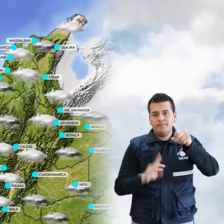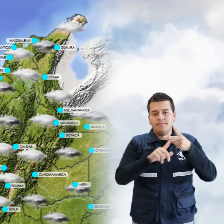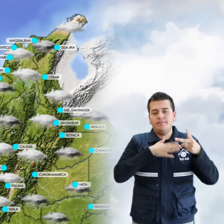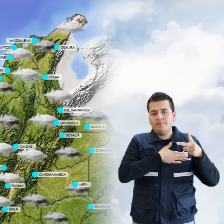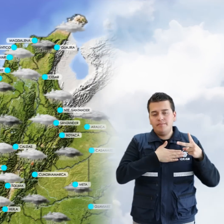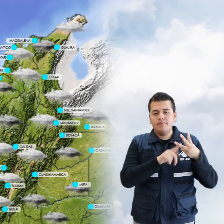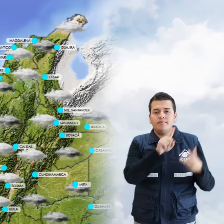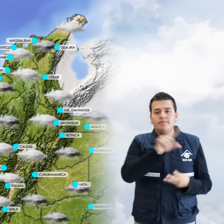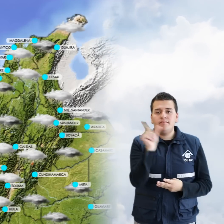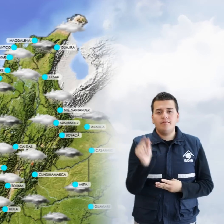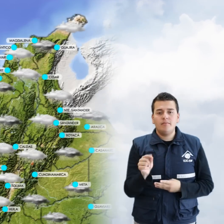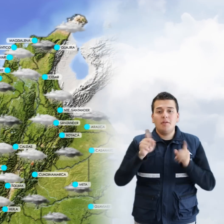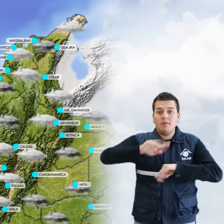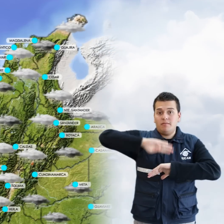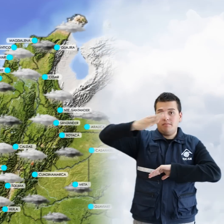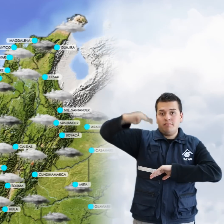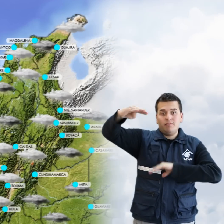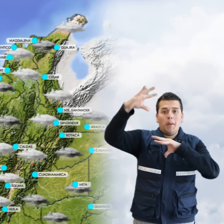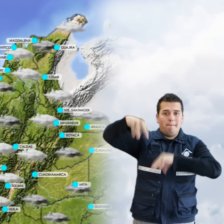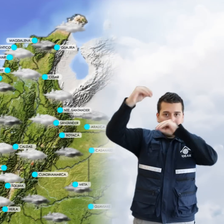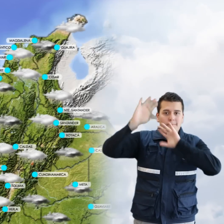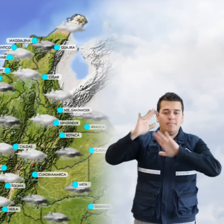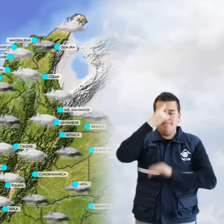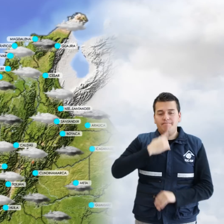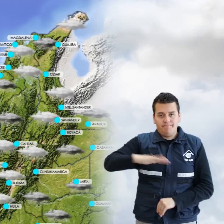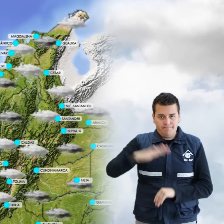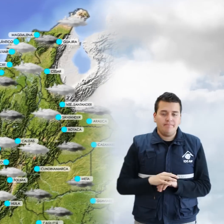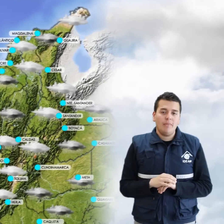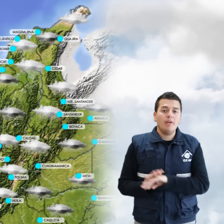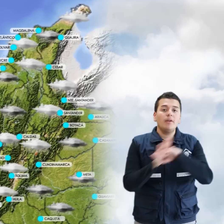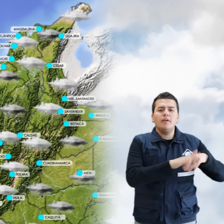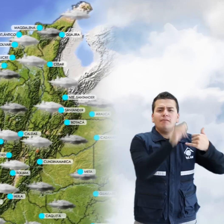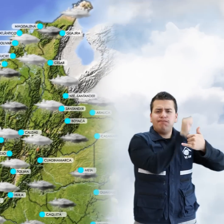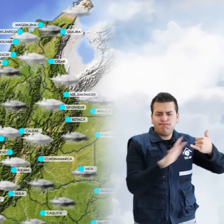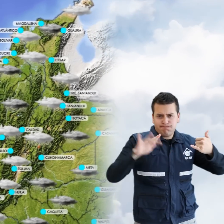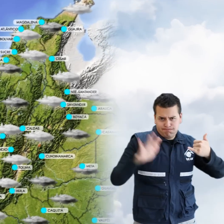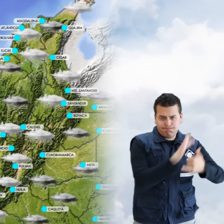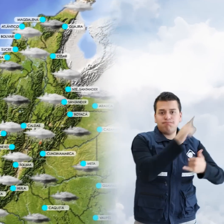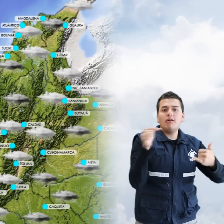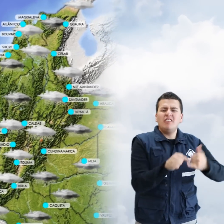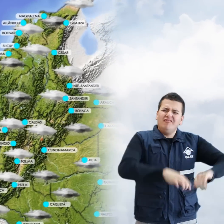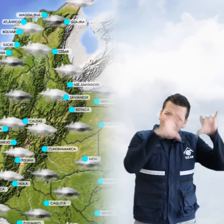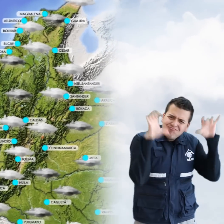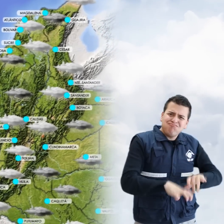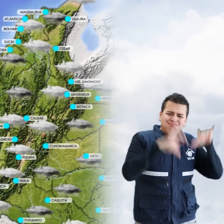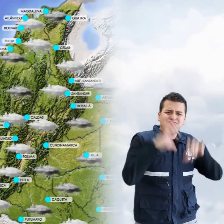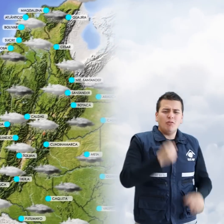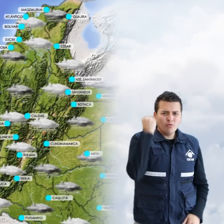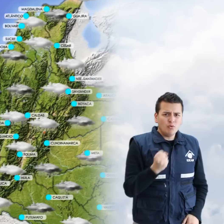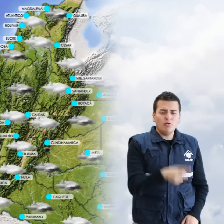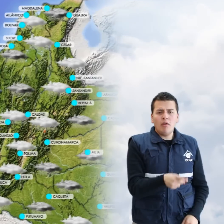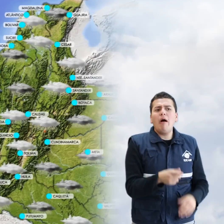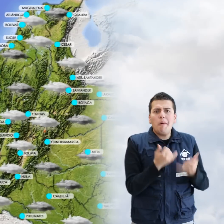Bolívar, Sucre y en la Sierra Nevada de Santa Marta. En la región Pacífica estimamos que las lluvias más fuertes, acompañadas en